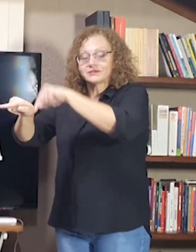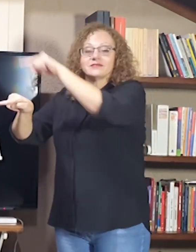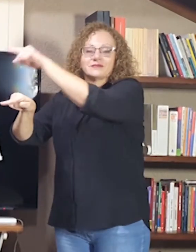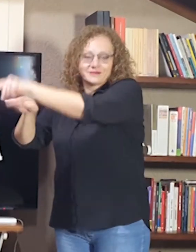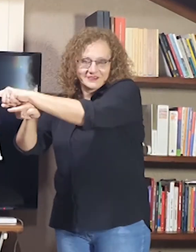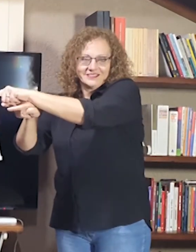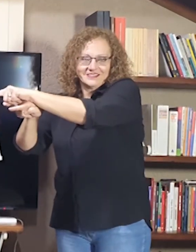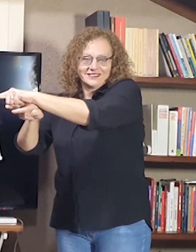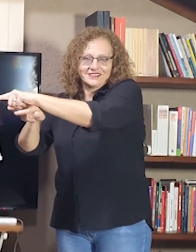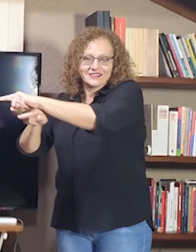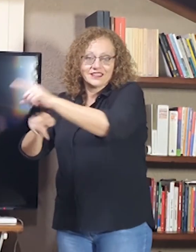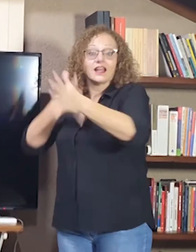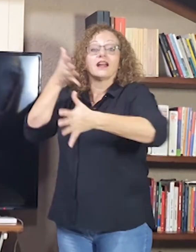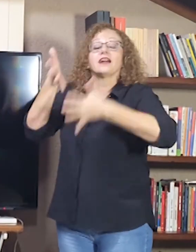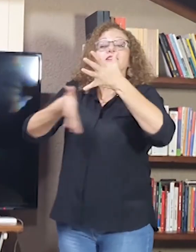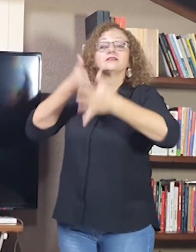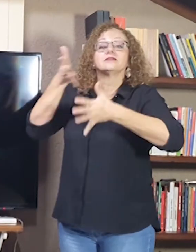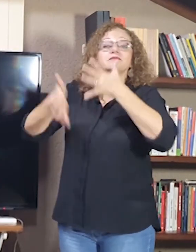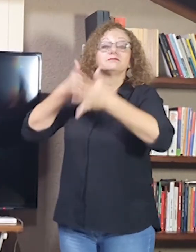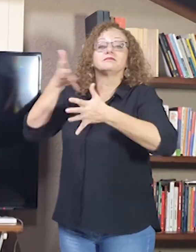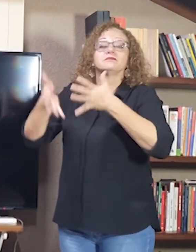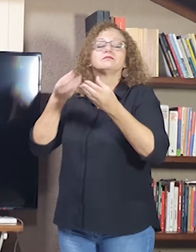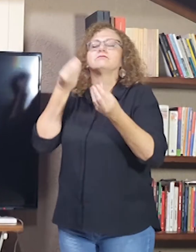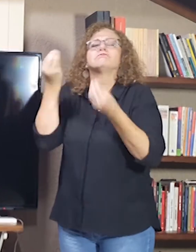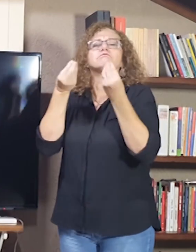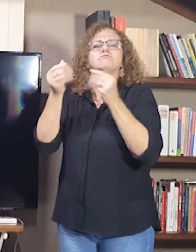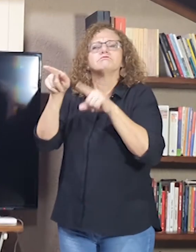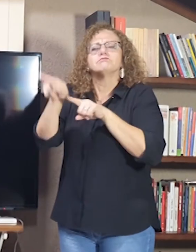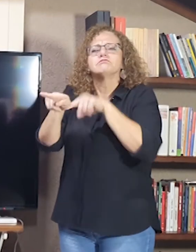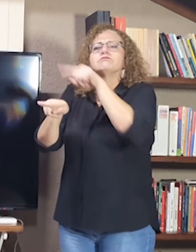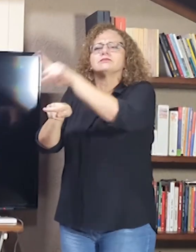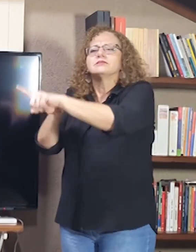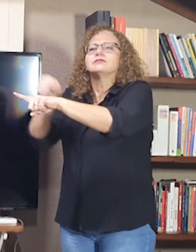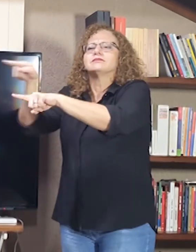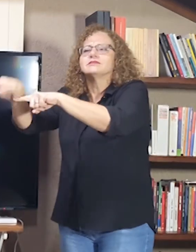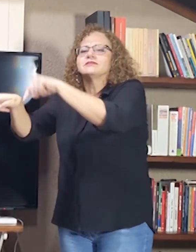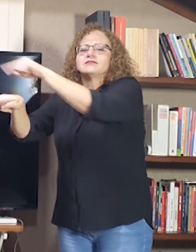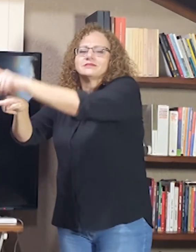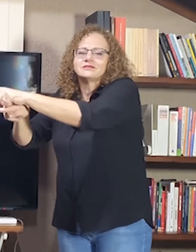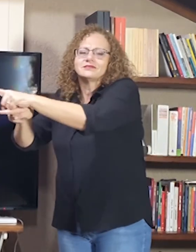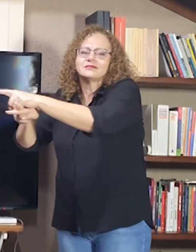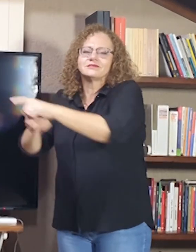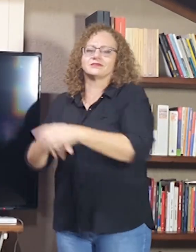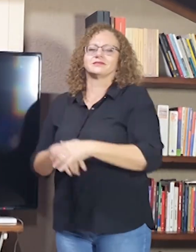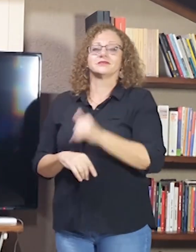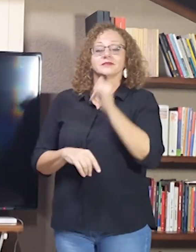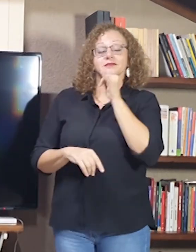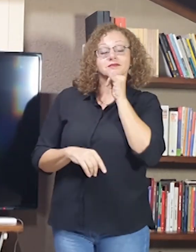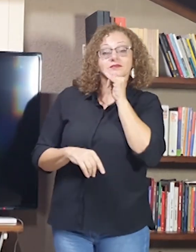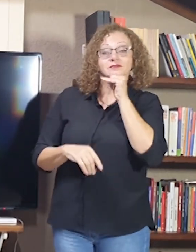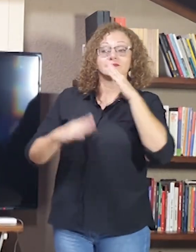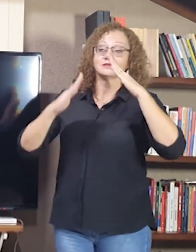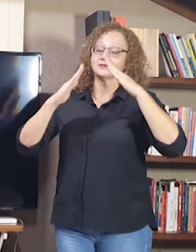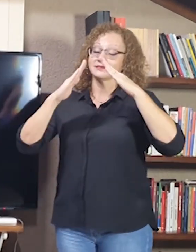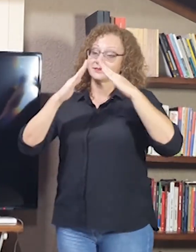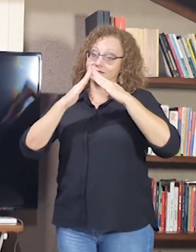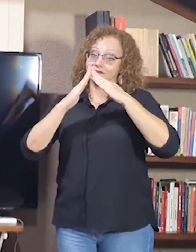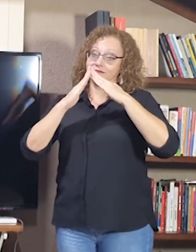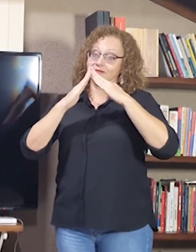E na Libras, como isto ocorre? Como ocorre esta sequencialidade? Eu tenho casa e